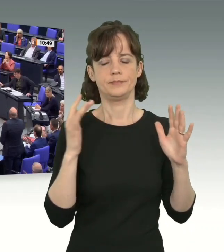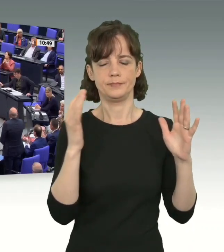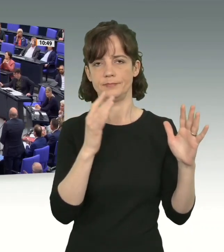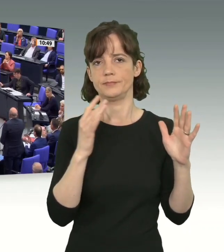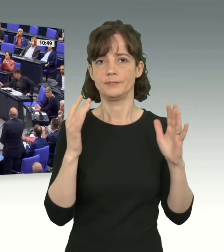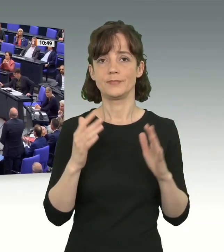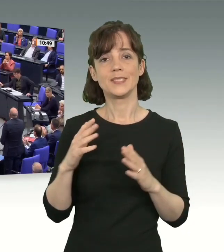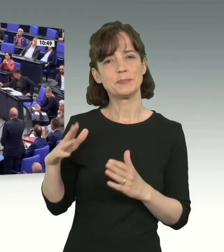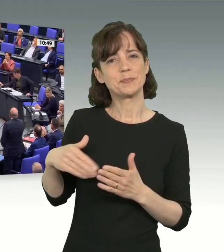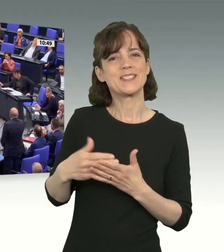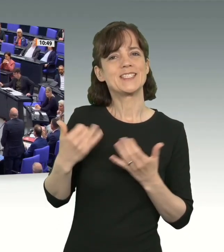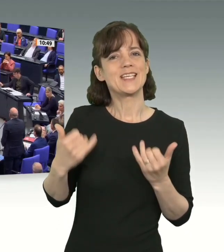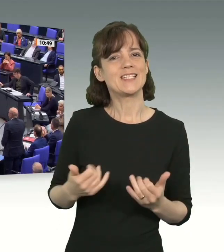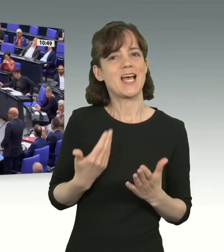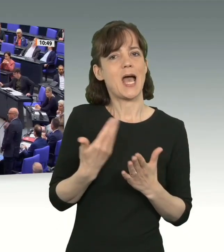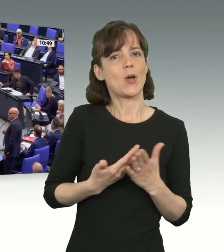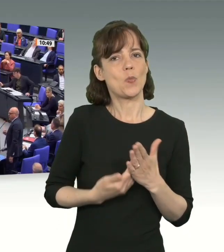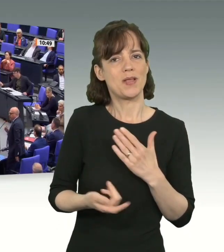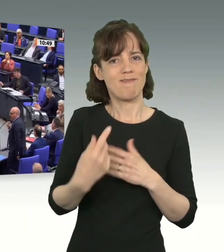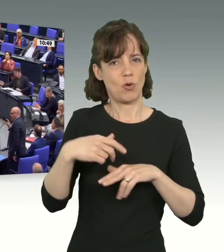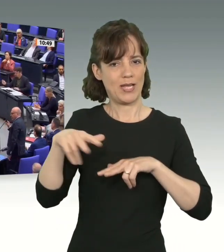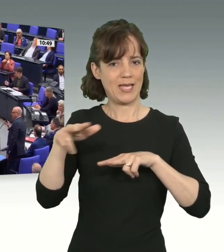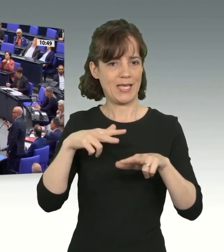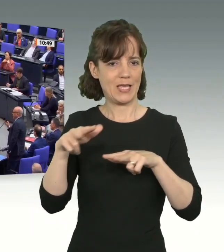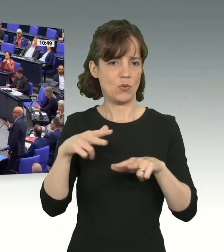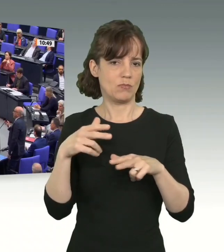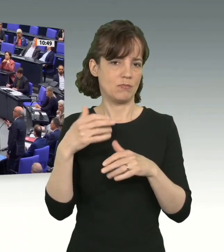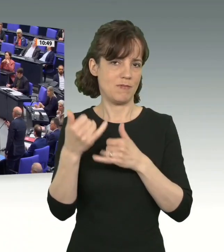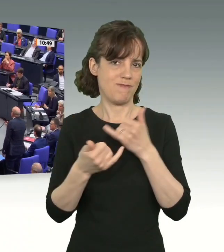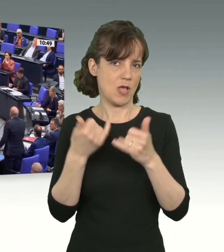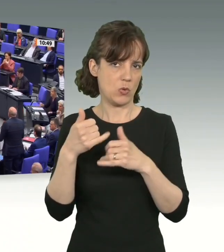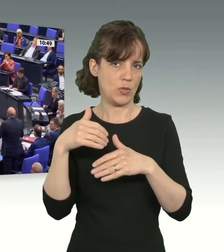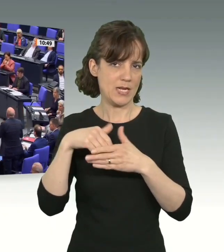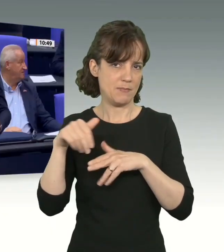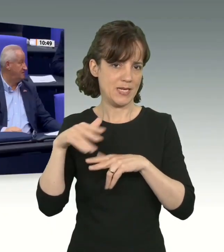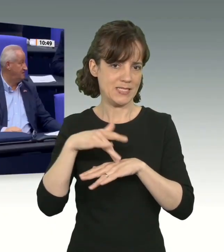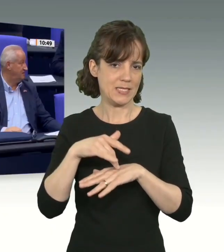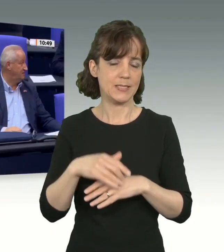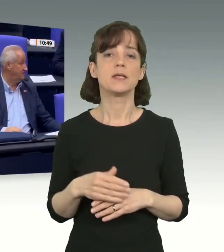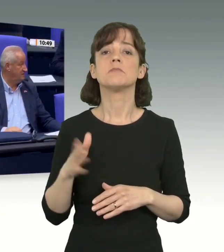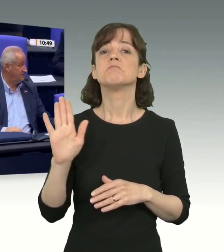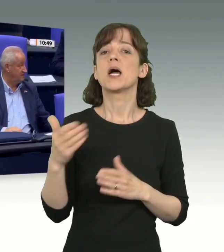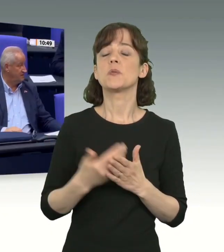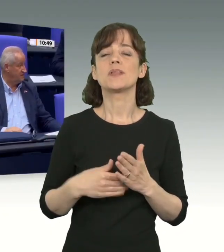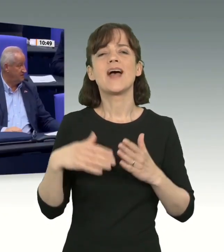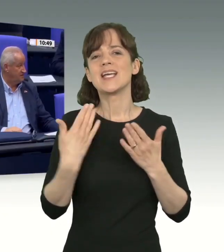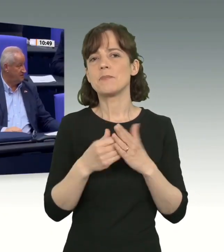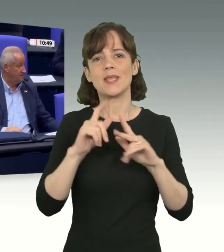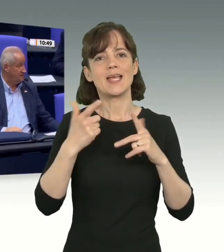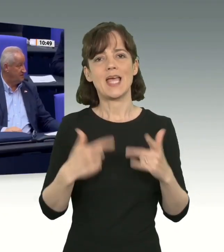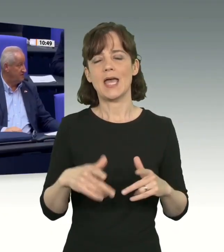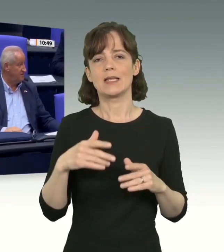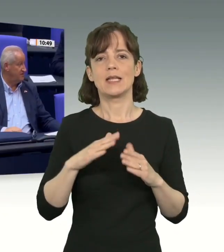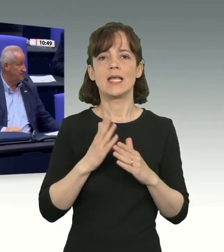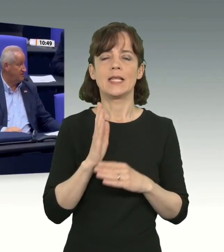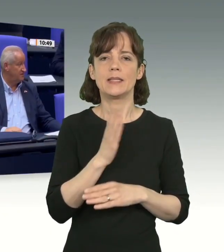Das bisherige Argument der Regierung der Frau Innenministerin war, dass es keine diplomatischen Beziehungen zu den Taliban